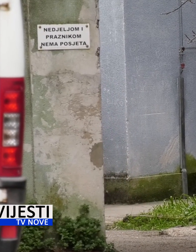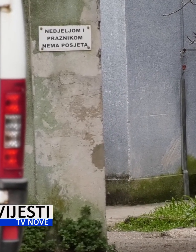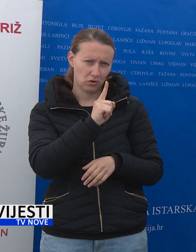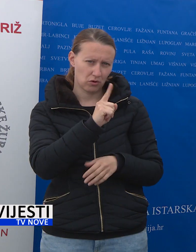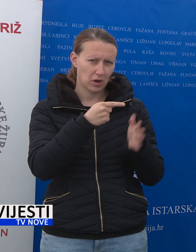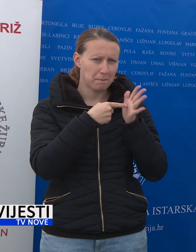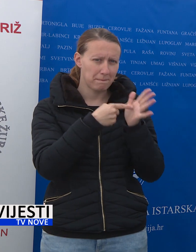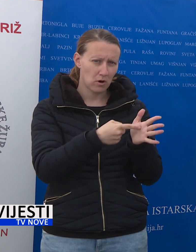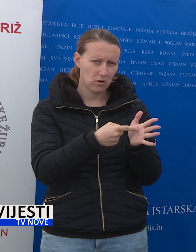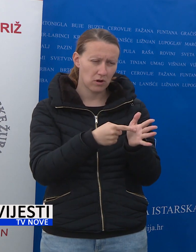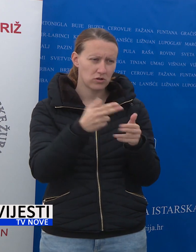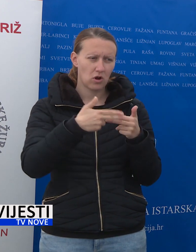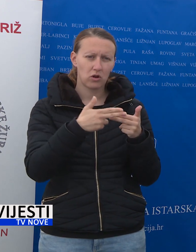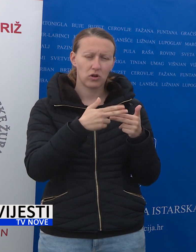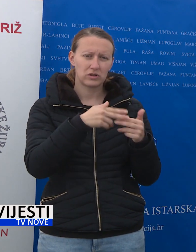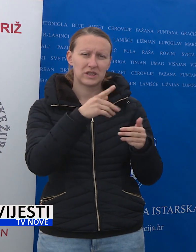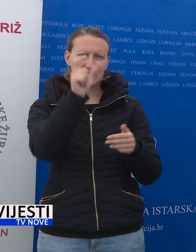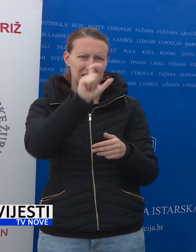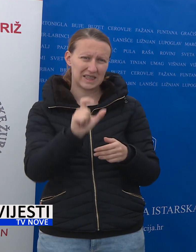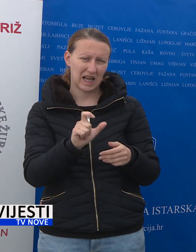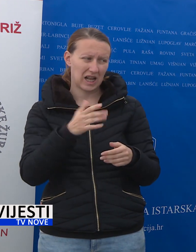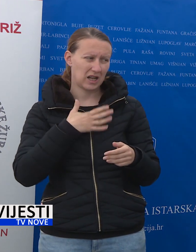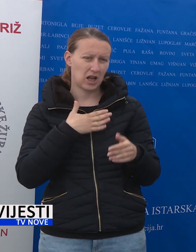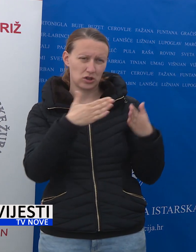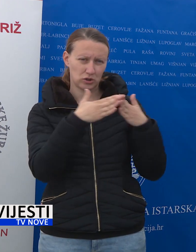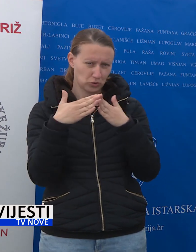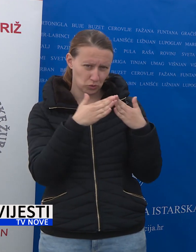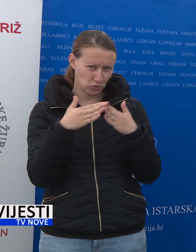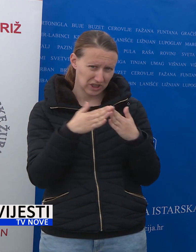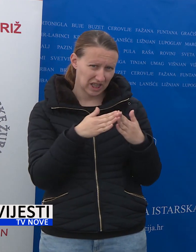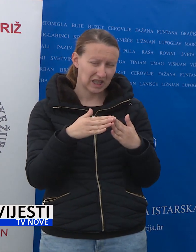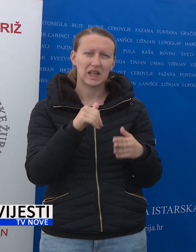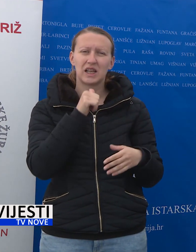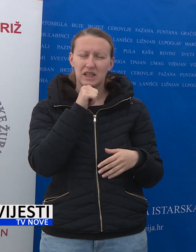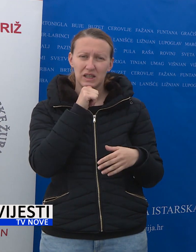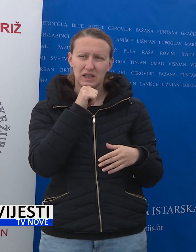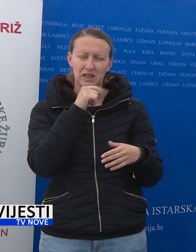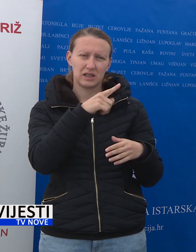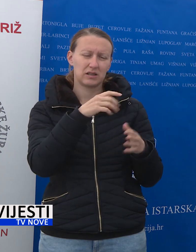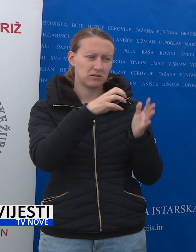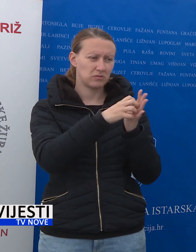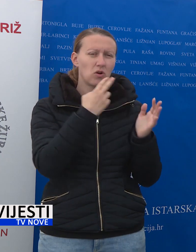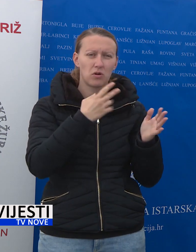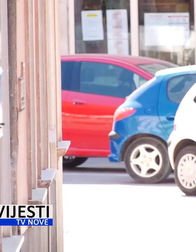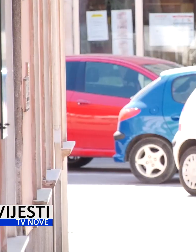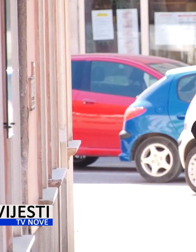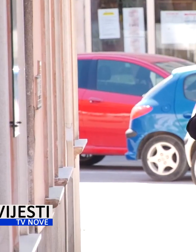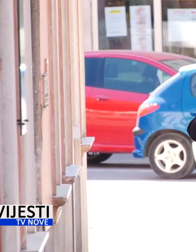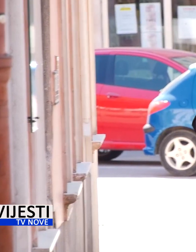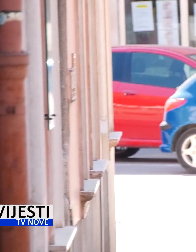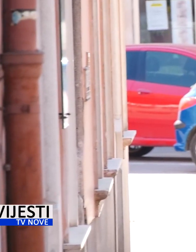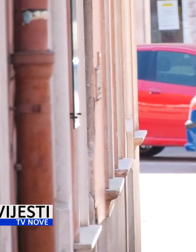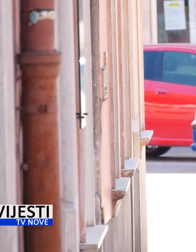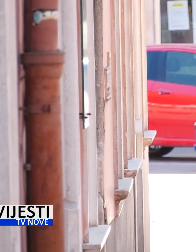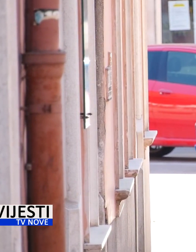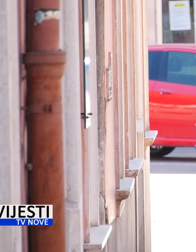Zavoda pokazao je i graf prema kojemu je Istra veđe duže u jednoj horizontalnoj liniji, što pokazuje da smo na dobrom putu i da smo